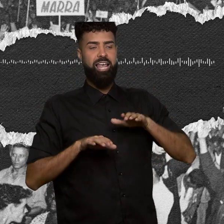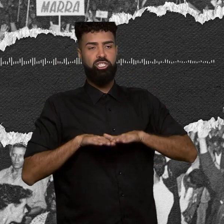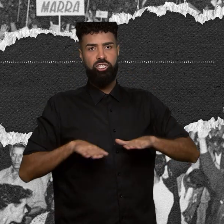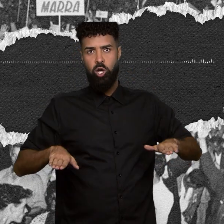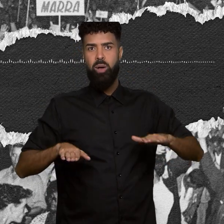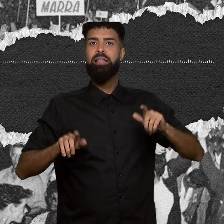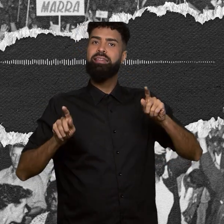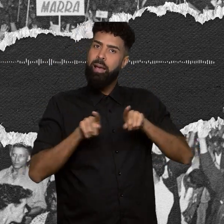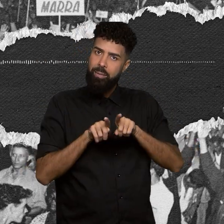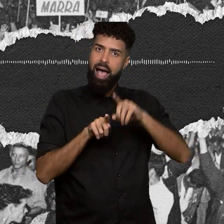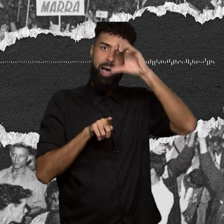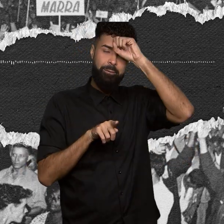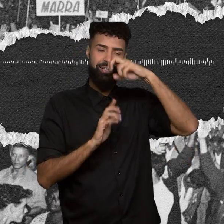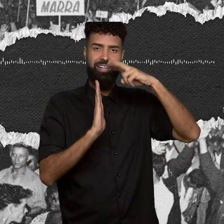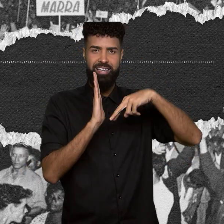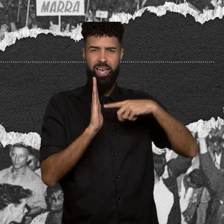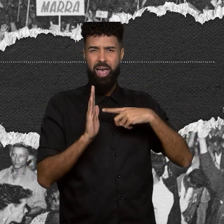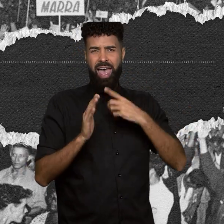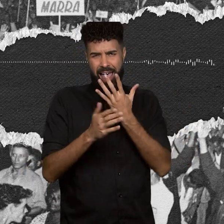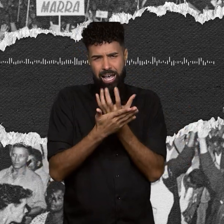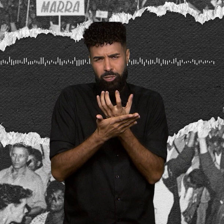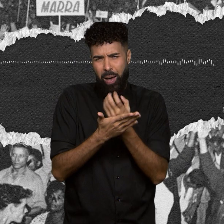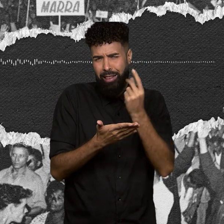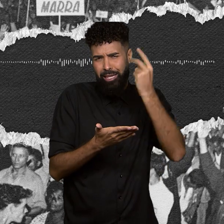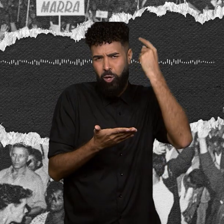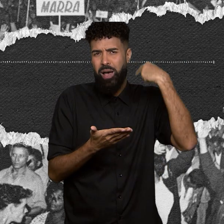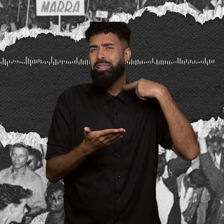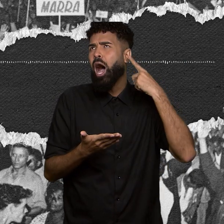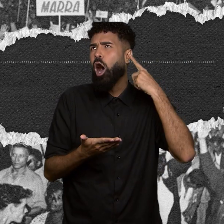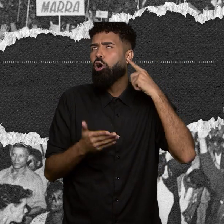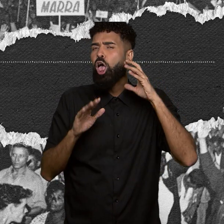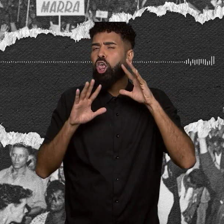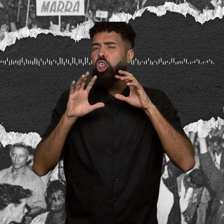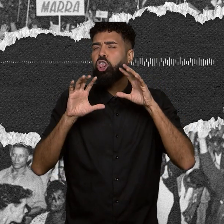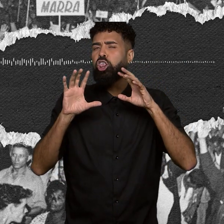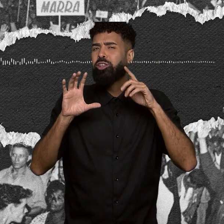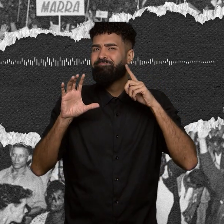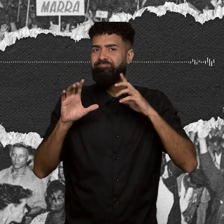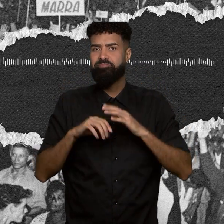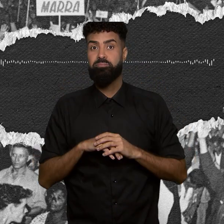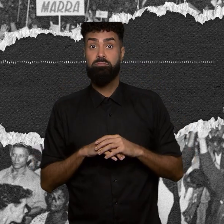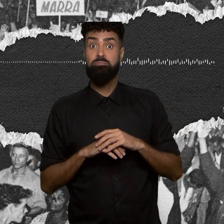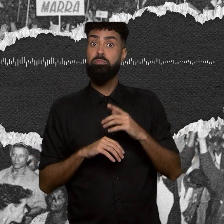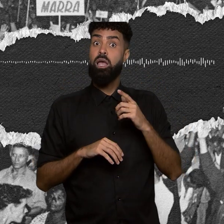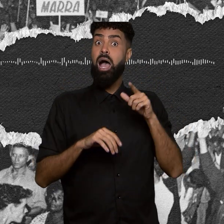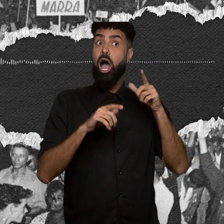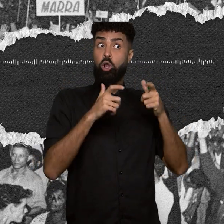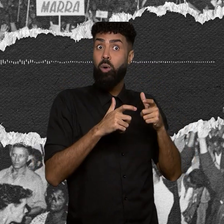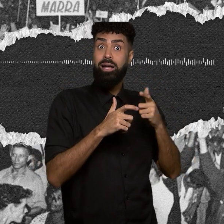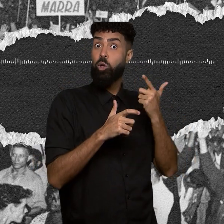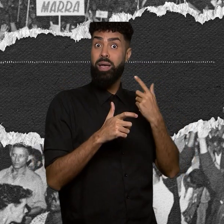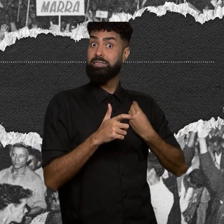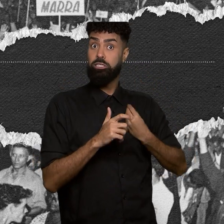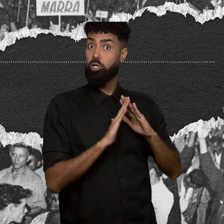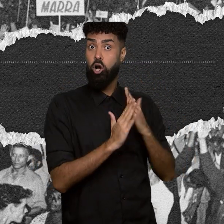antigo e o áudio tem algumas falhas. Há 12 anos, não existem escolas. Enquanto se espera que surjam essas escolas,